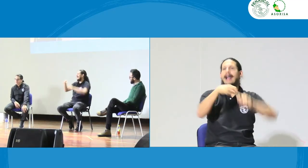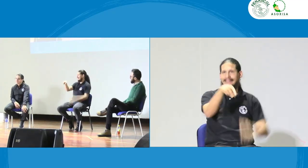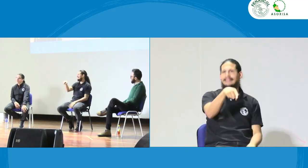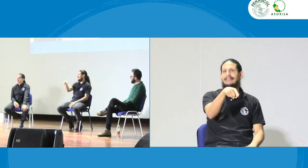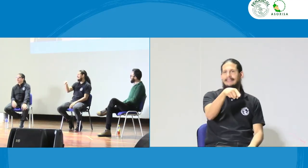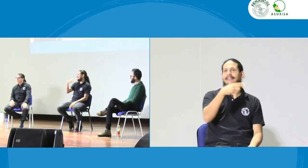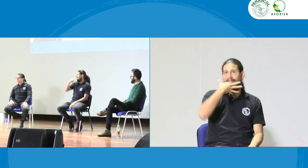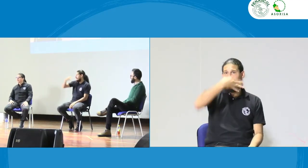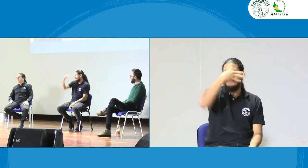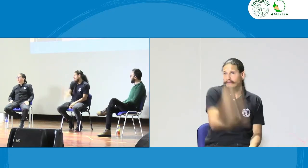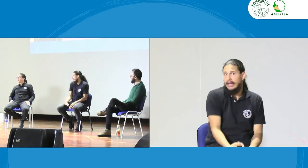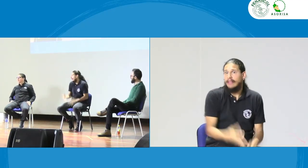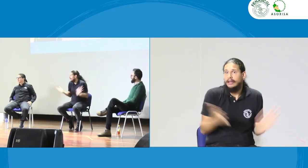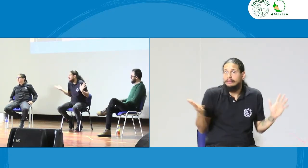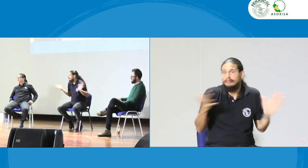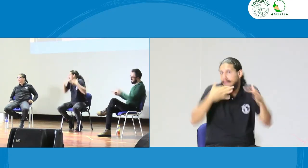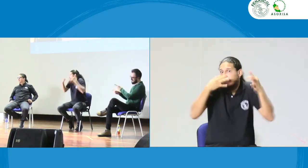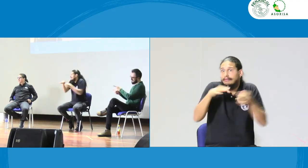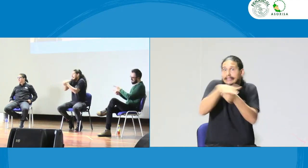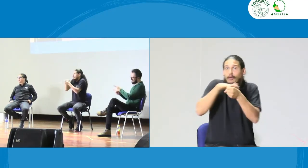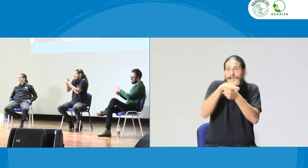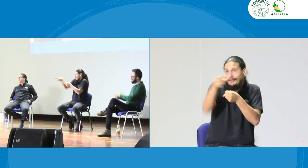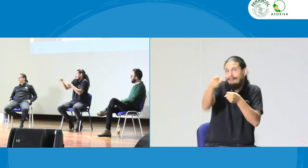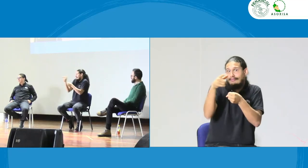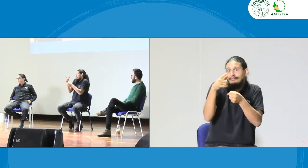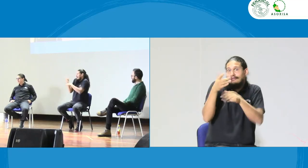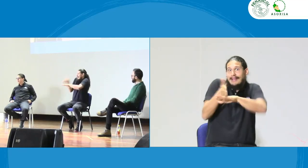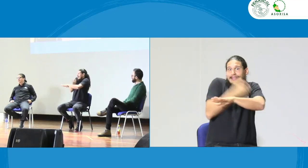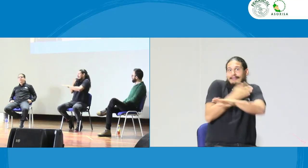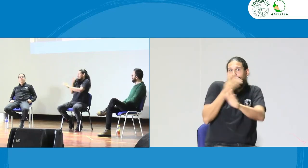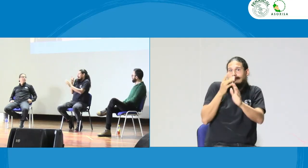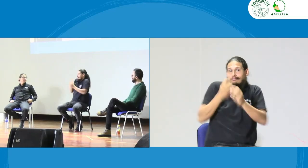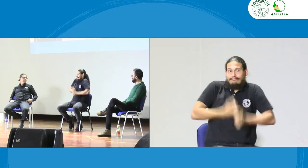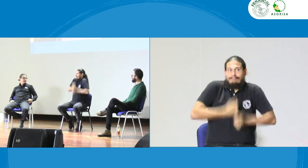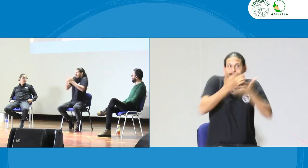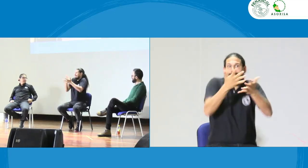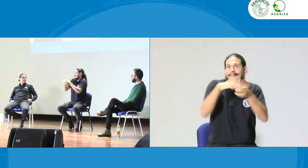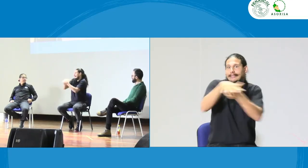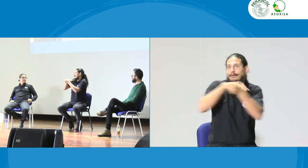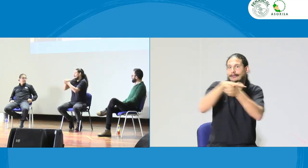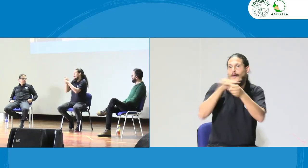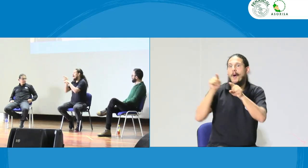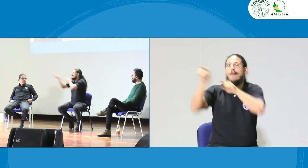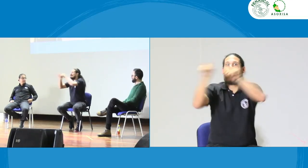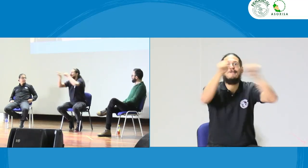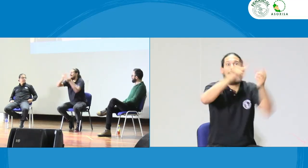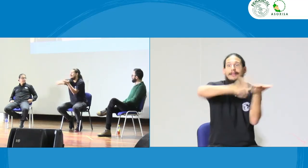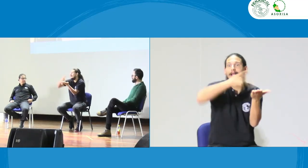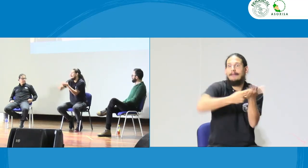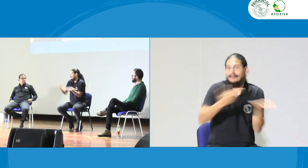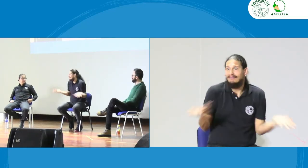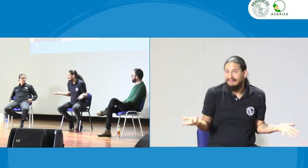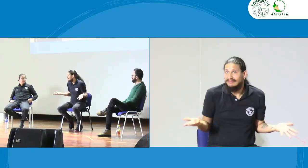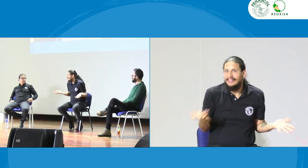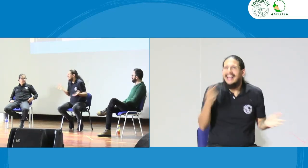es que él nos ayuda él nos informa y eso es lo que pasa y hay que decir la realidad entonces esas son las